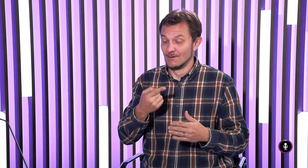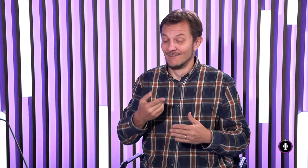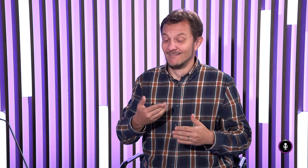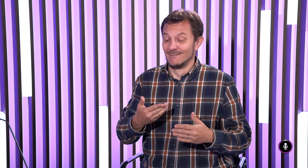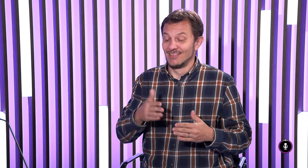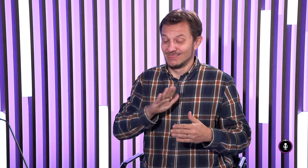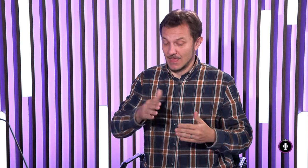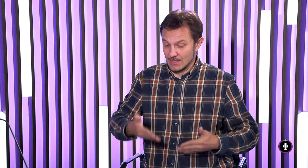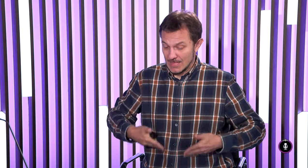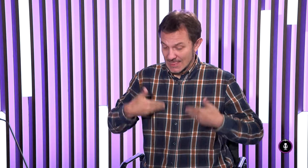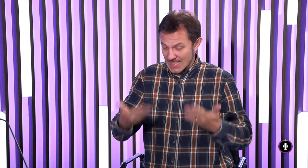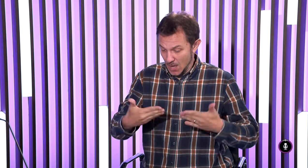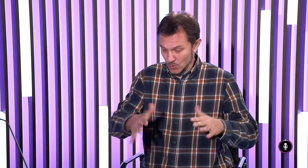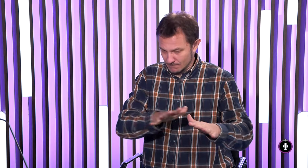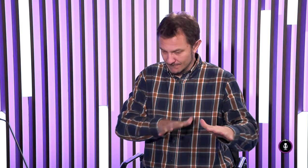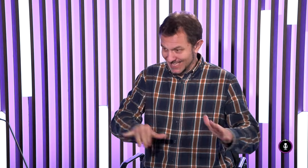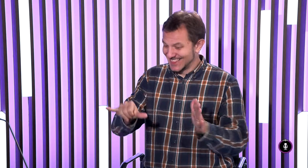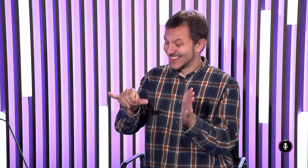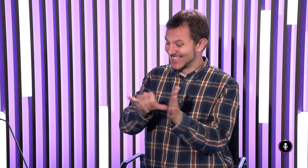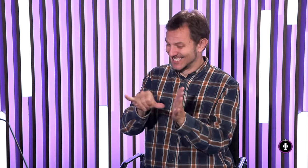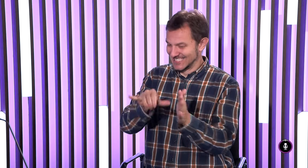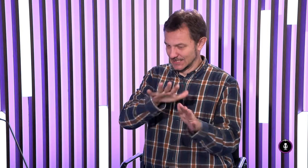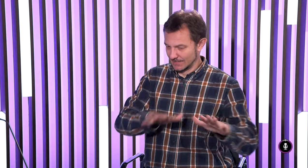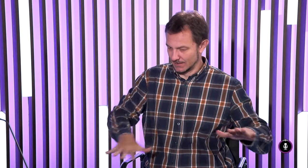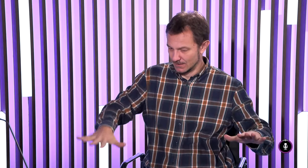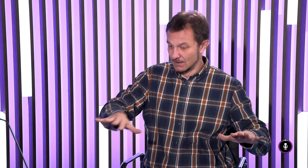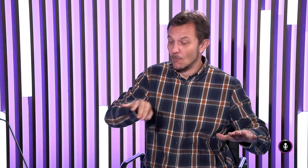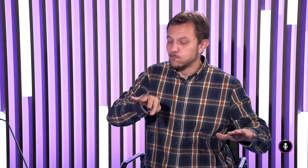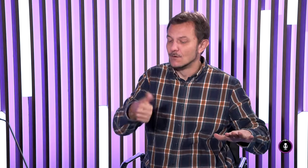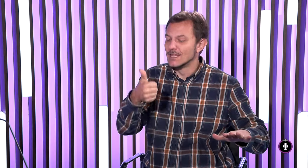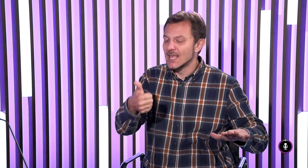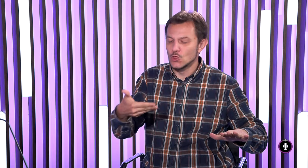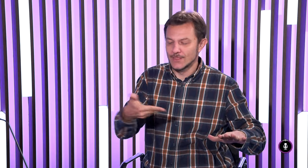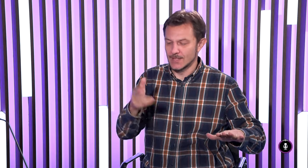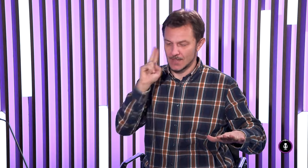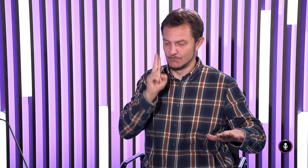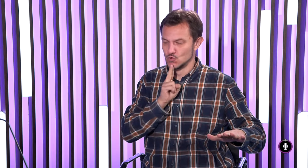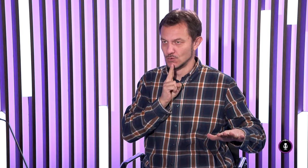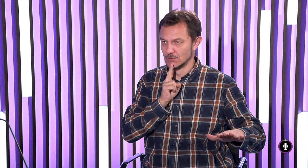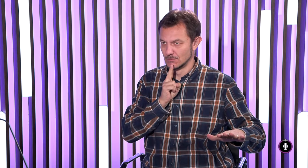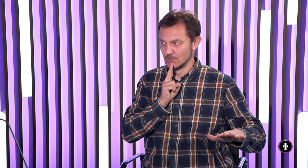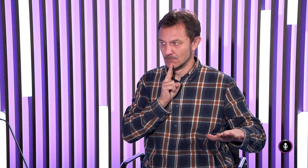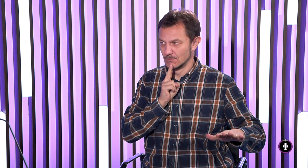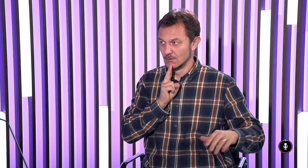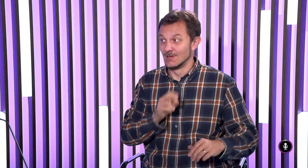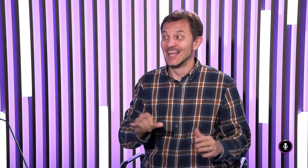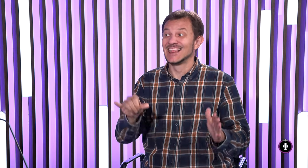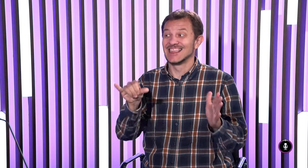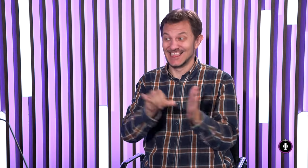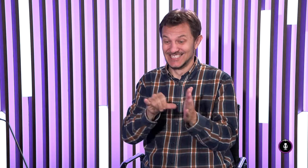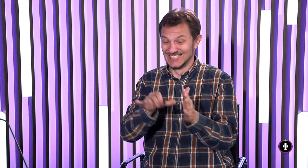Štatistika hovorí, deti, keď sa narodí, na tisíc detí, jedno deťa je nepočujúce,